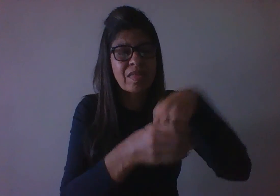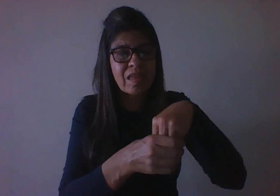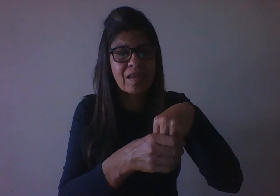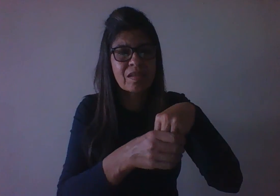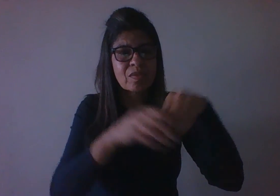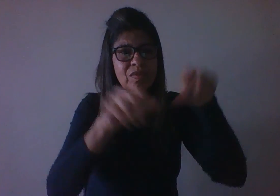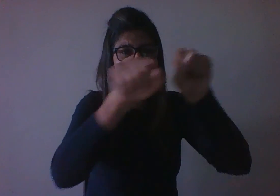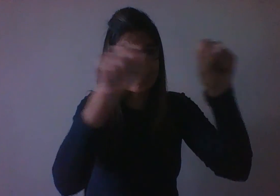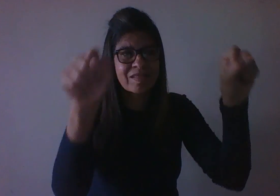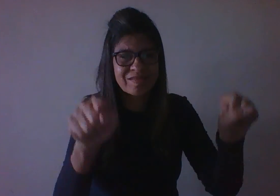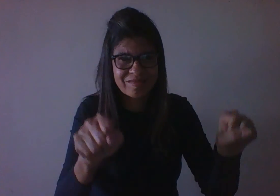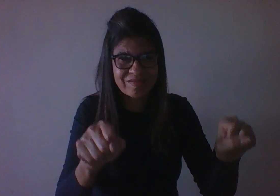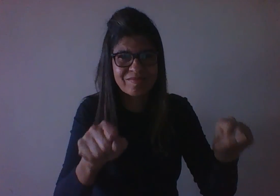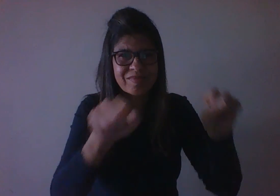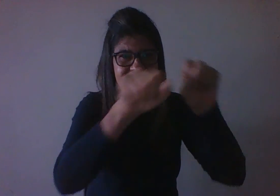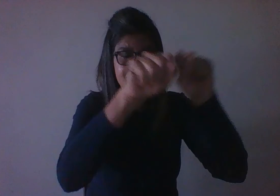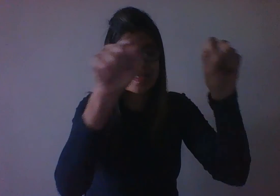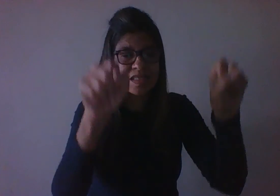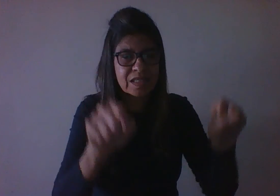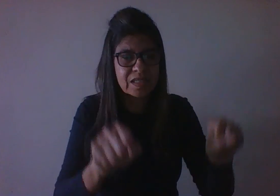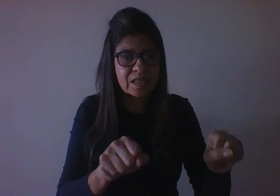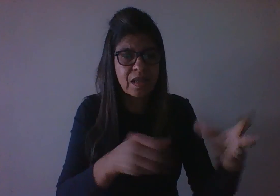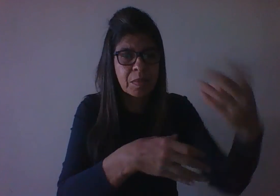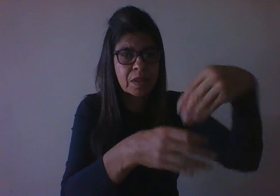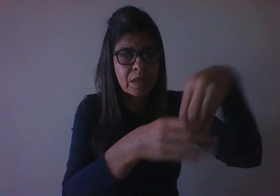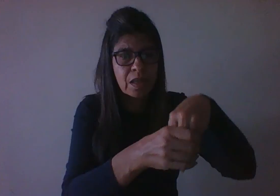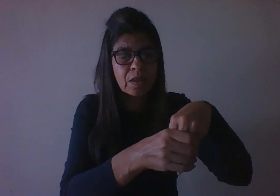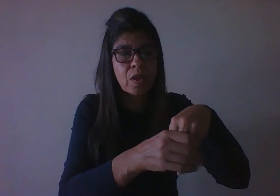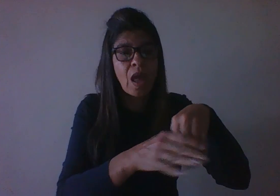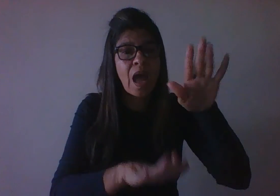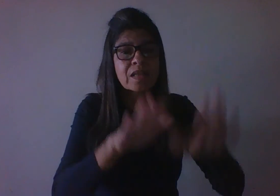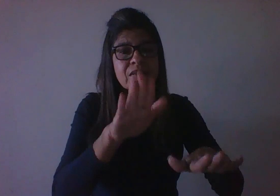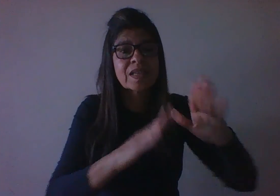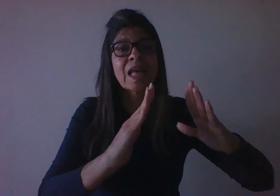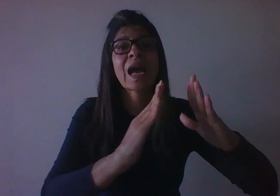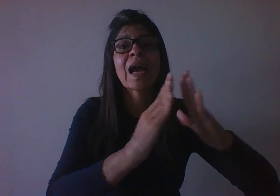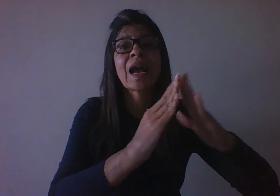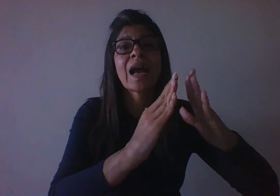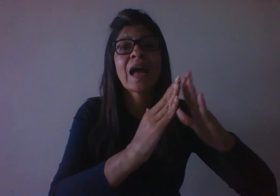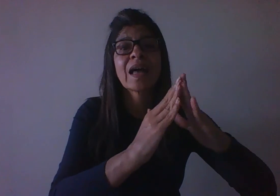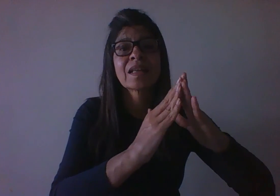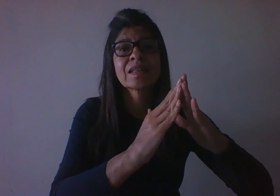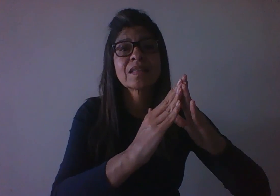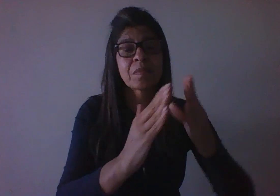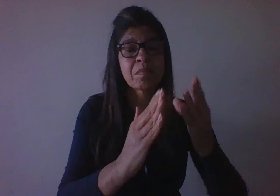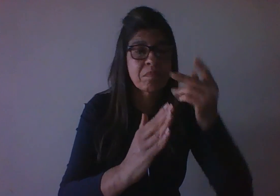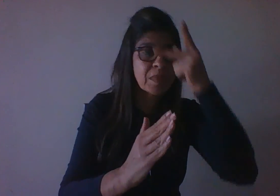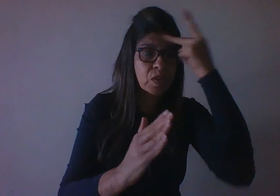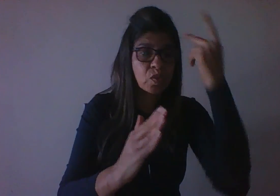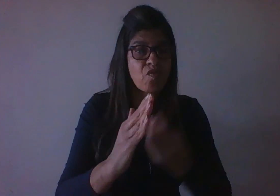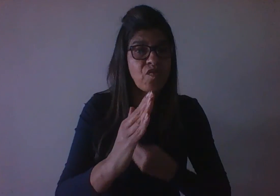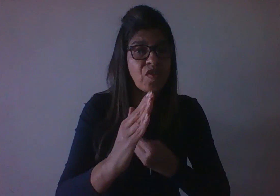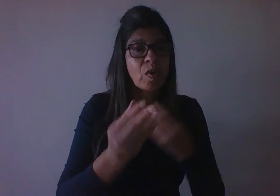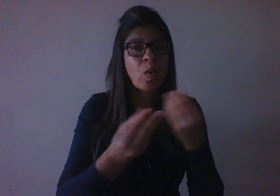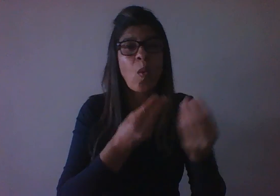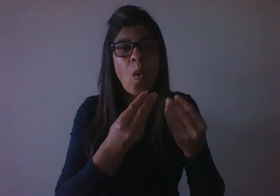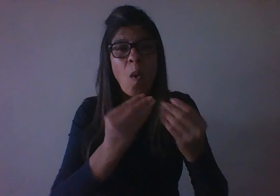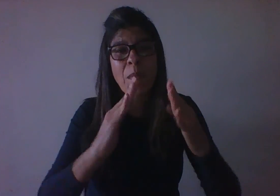ambiente imediato onde vive a pessoa, a casa, a creche, a escola, o mesossistema, que seria formado pela